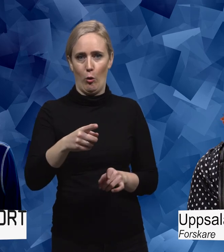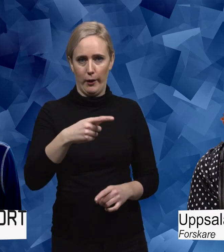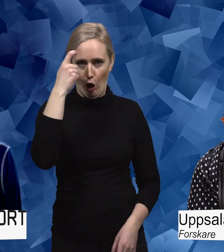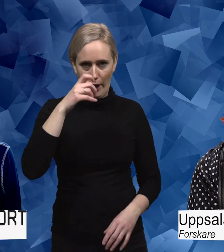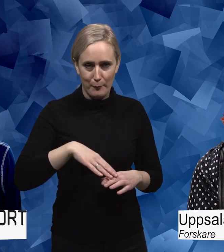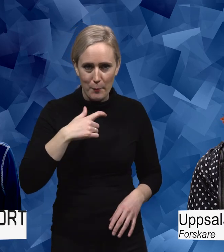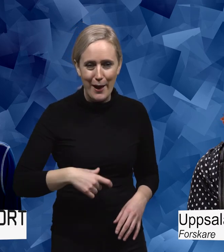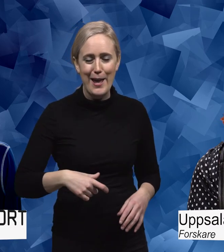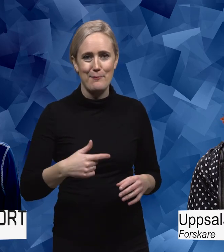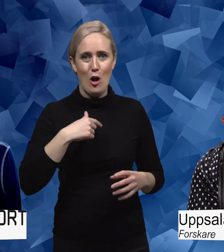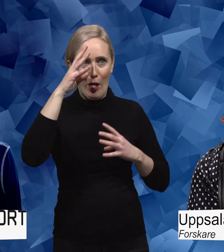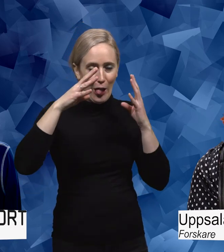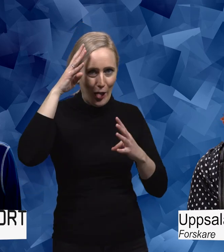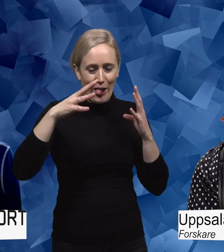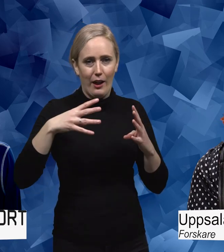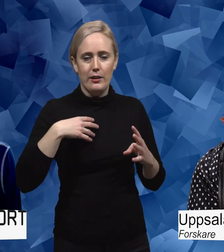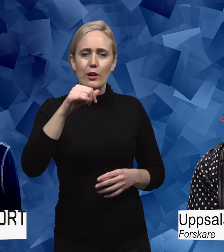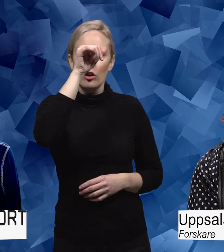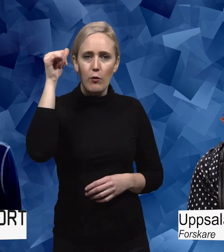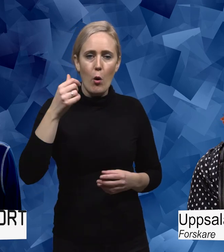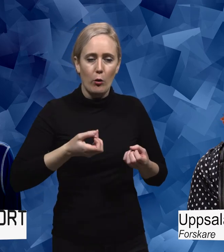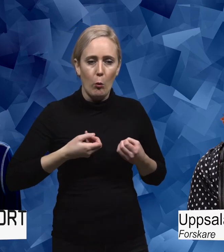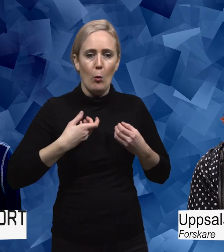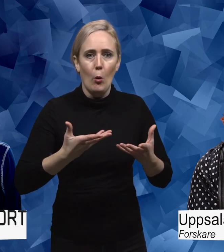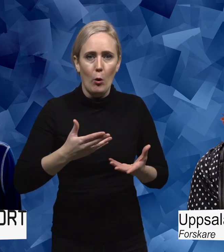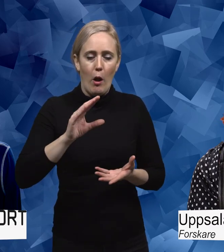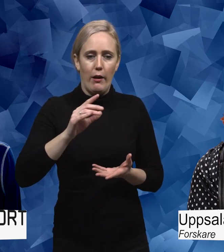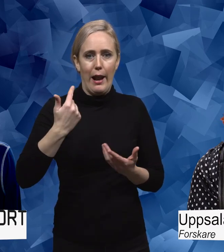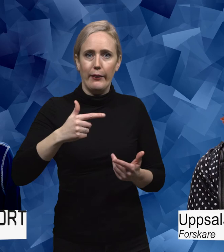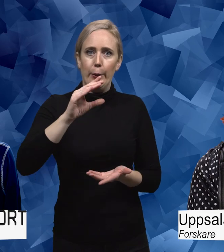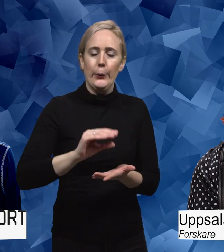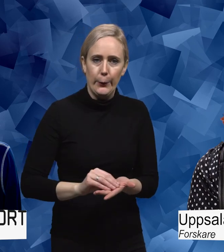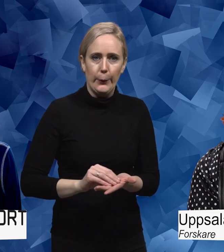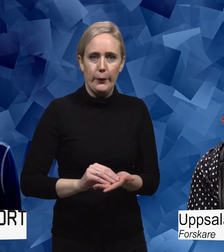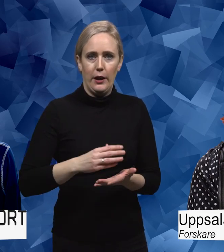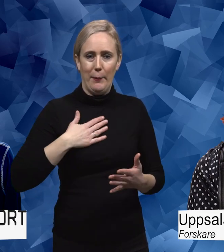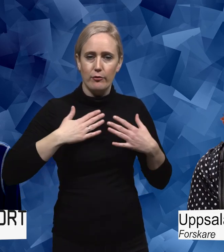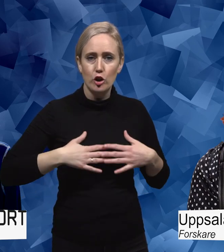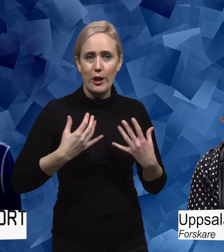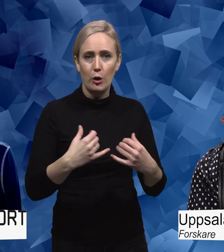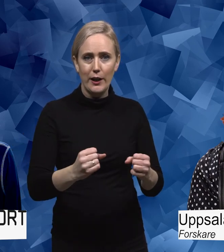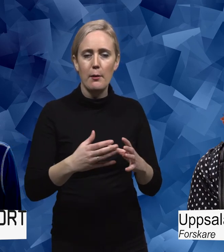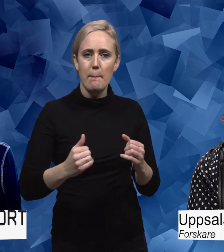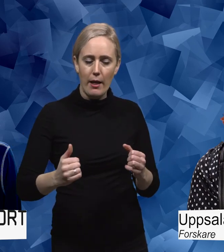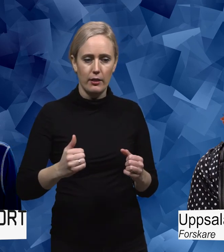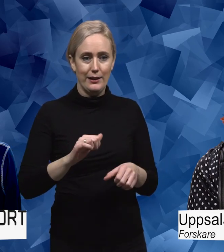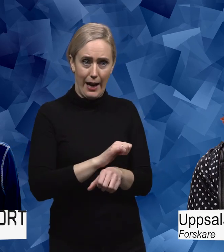väldigt svårt att göra av med min fysiska energi i vardagen. Och ladda ur den naturligt. Men det kan jag göra i min träning. Ja, alltså jag,